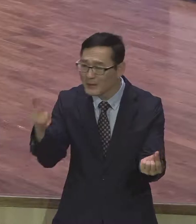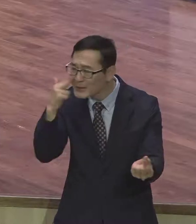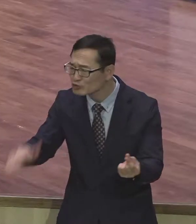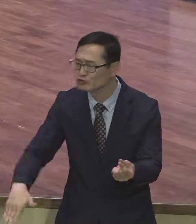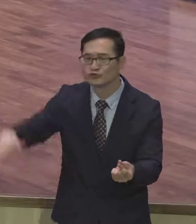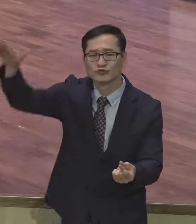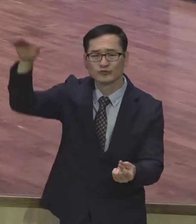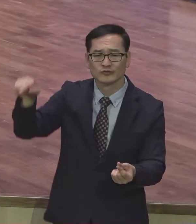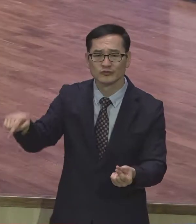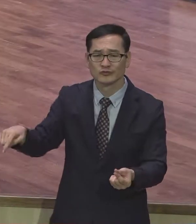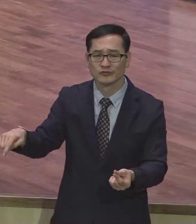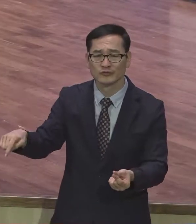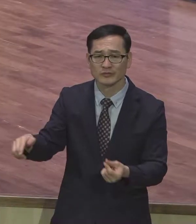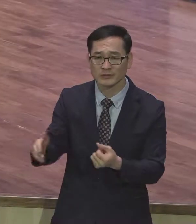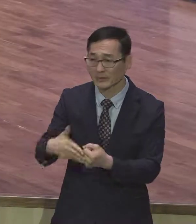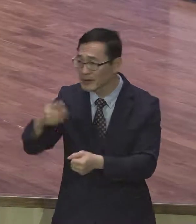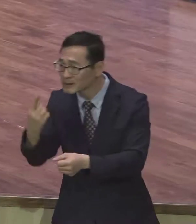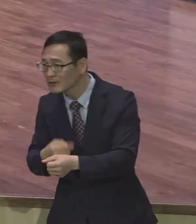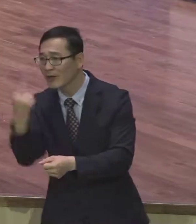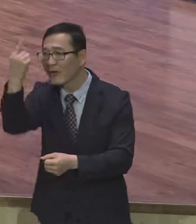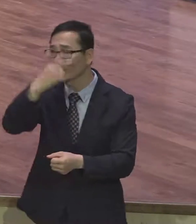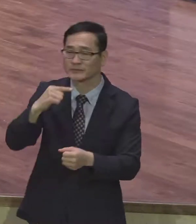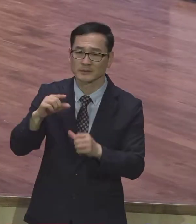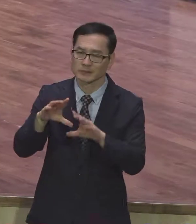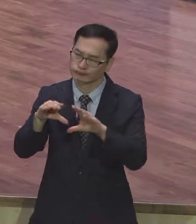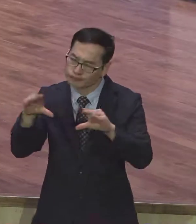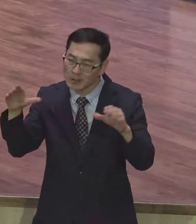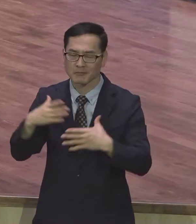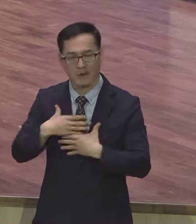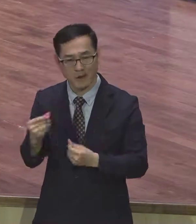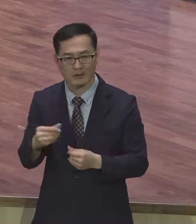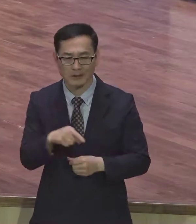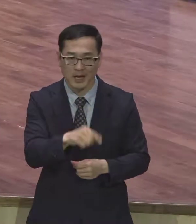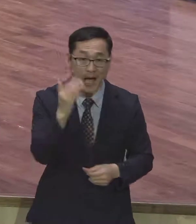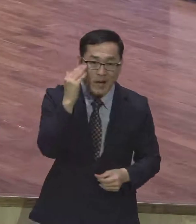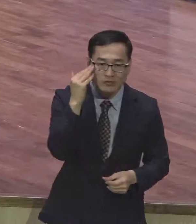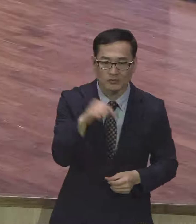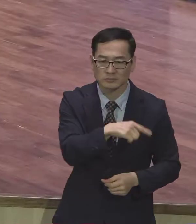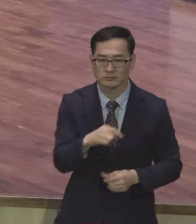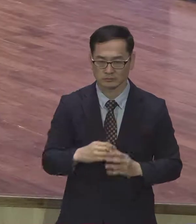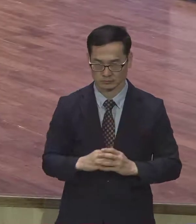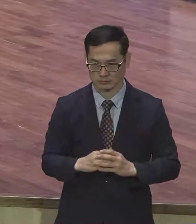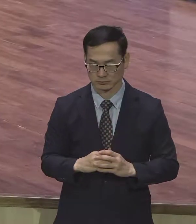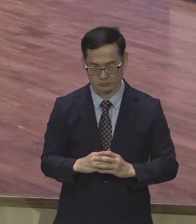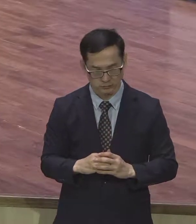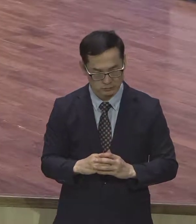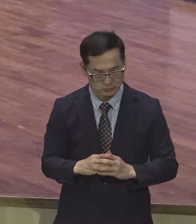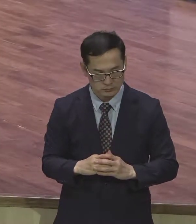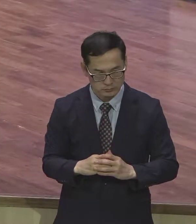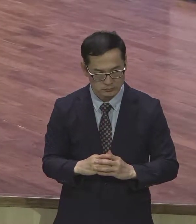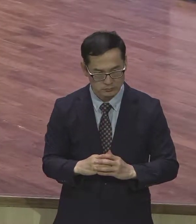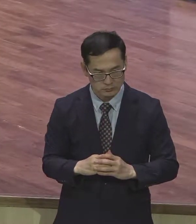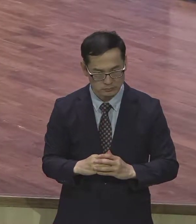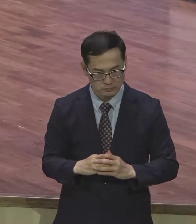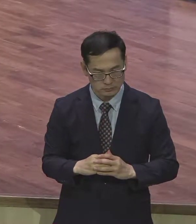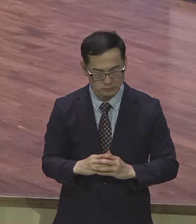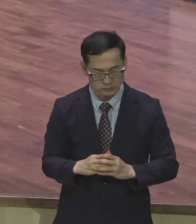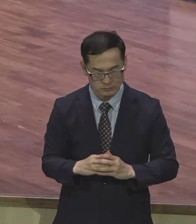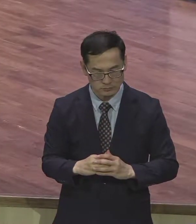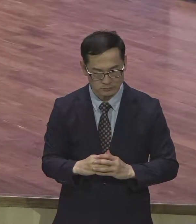문화가 그래 달라요. 우리는 너무 체면 문화에서 살아와가지고 웃는 것도 절제해야 되고 우는